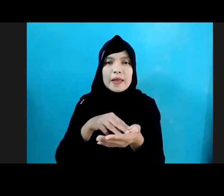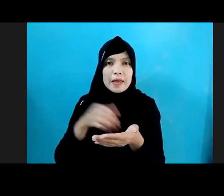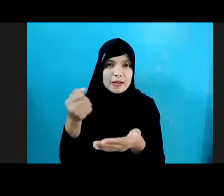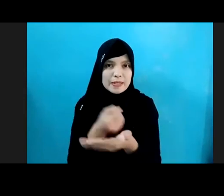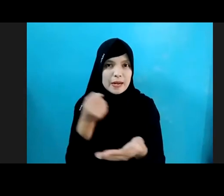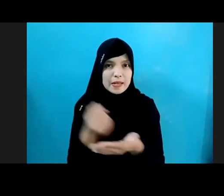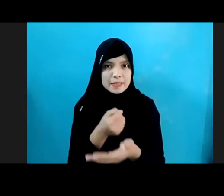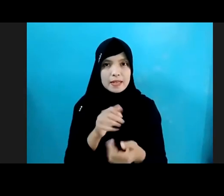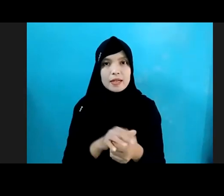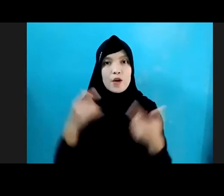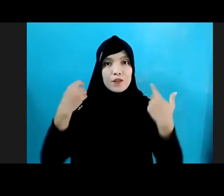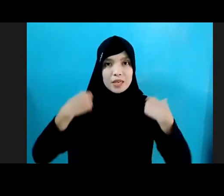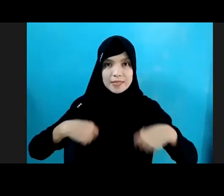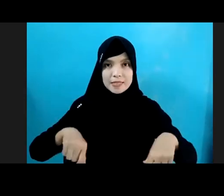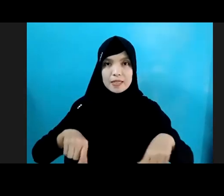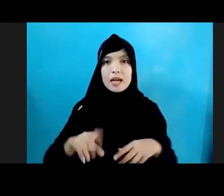Fisik Ataupun